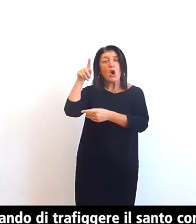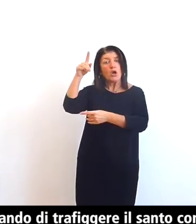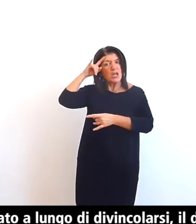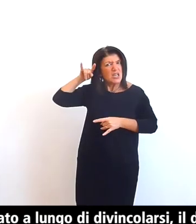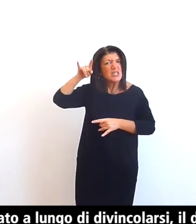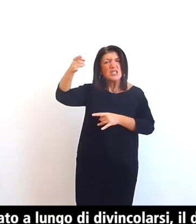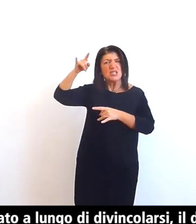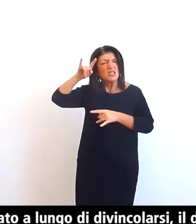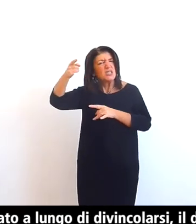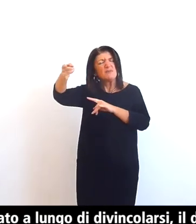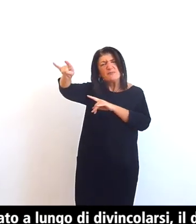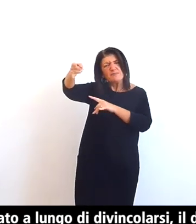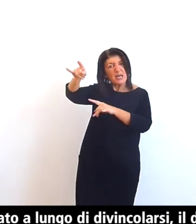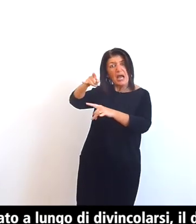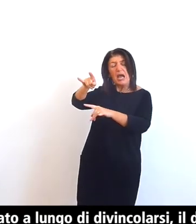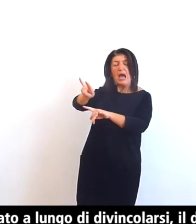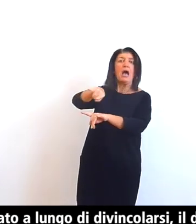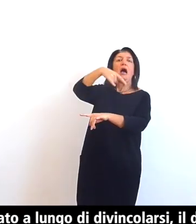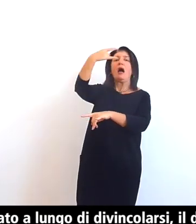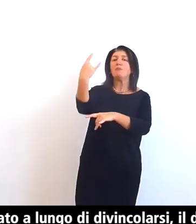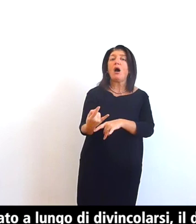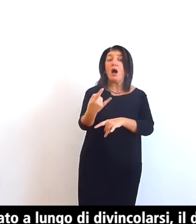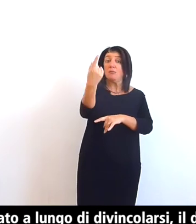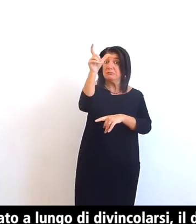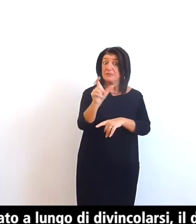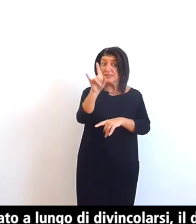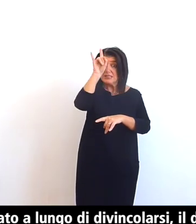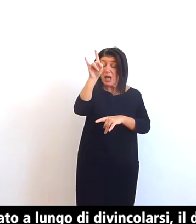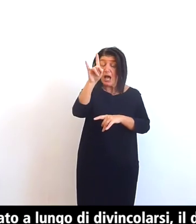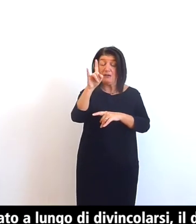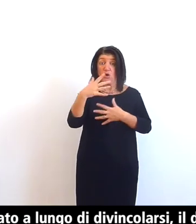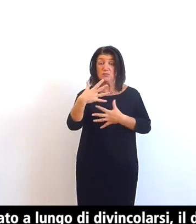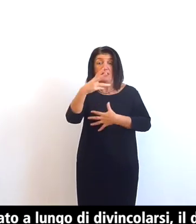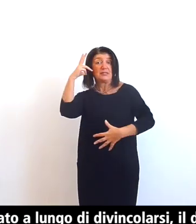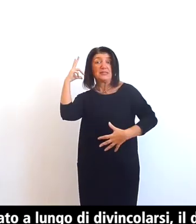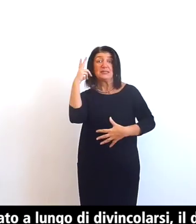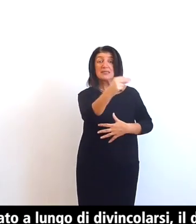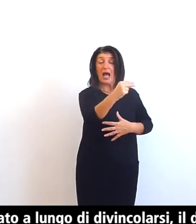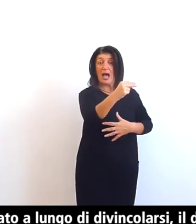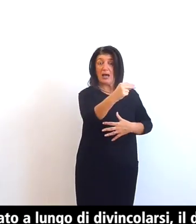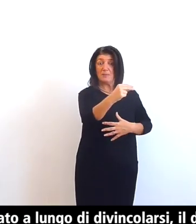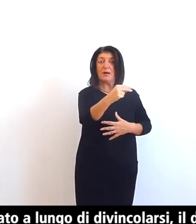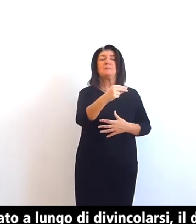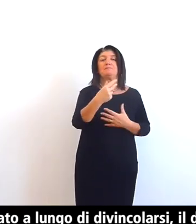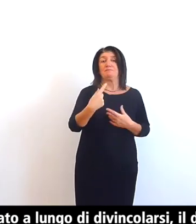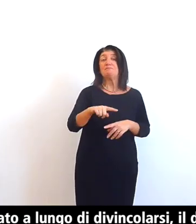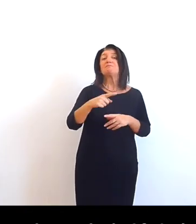riuscì a liberarsi e spaventato fuggì la tradizione popolare vuole